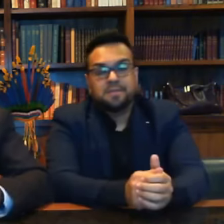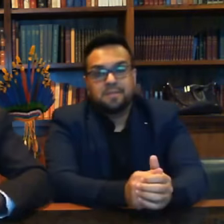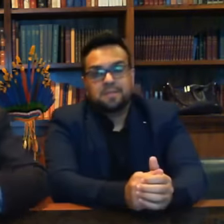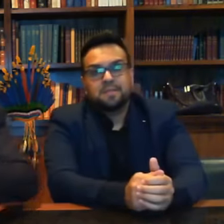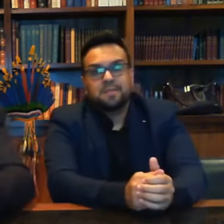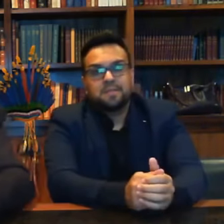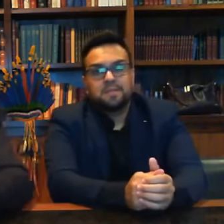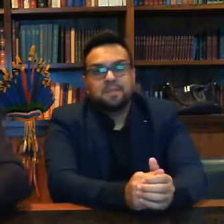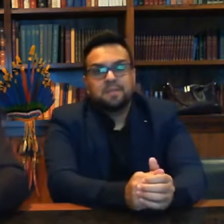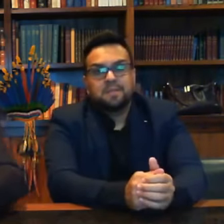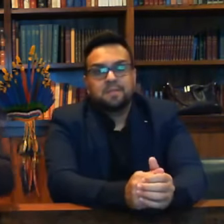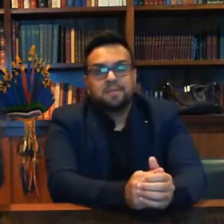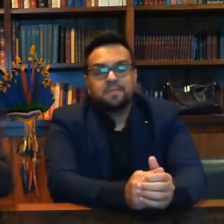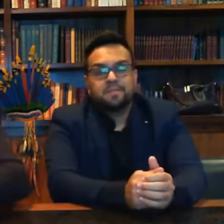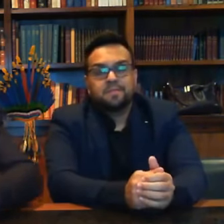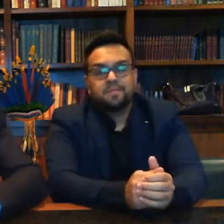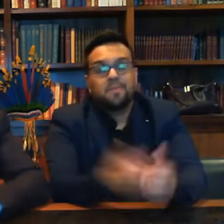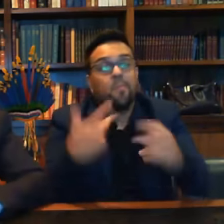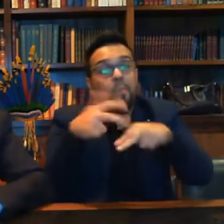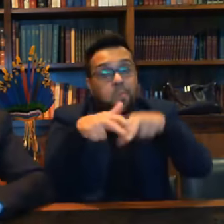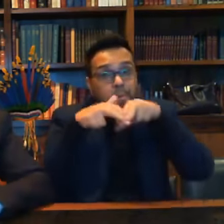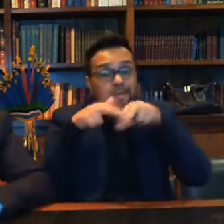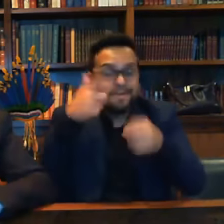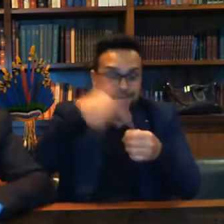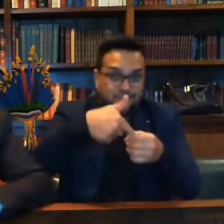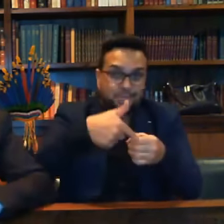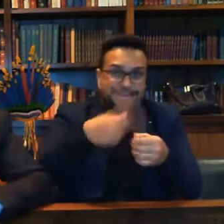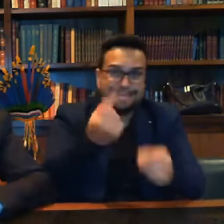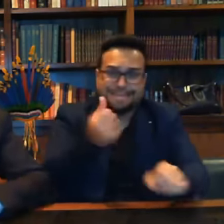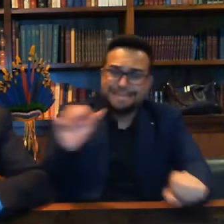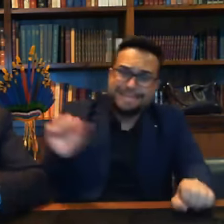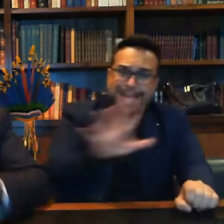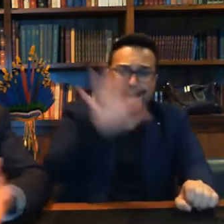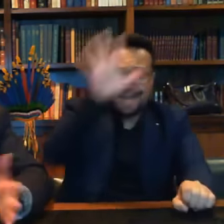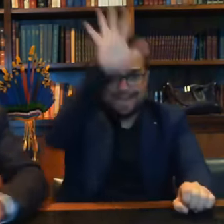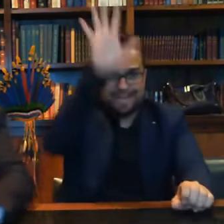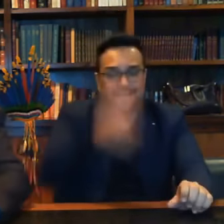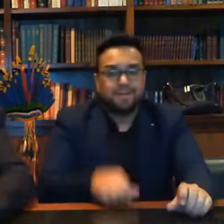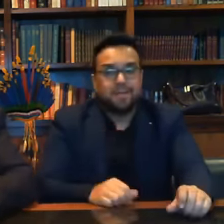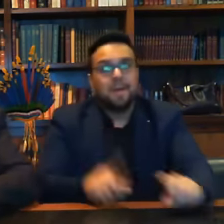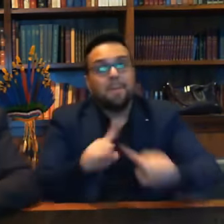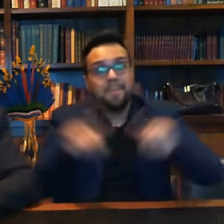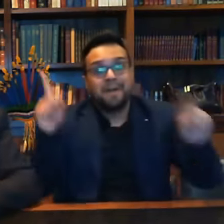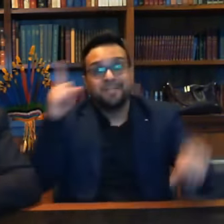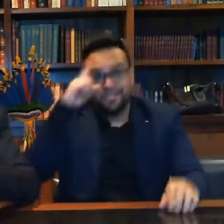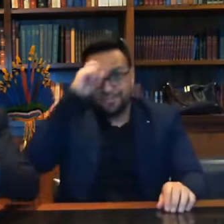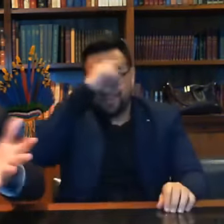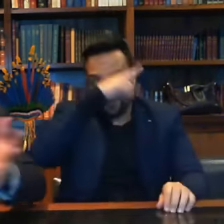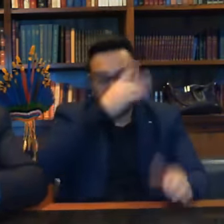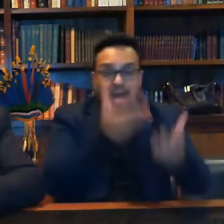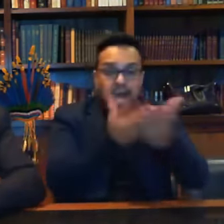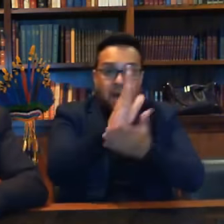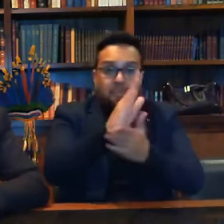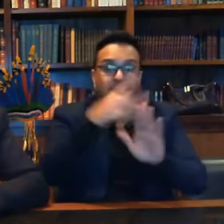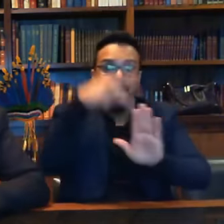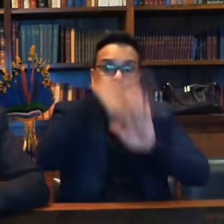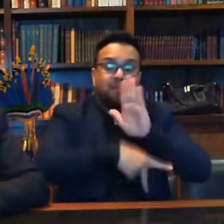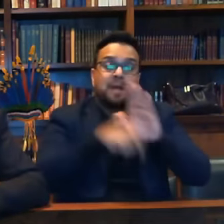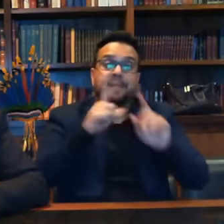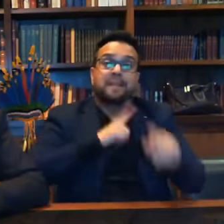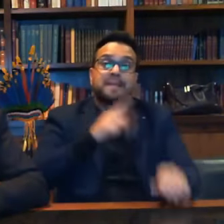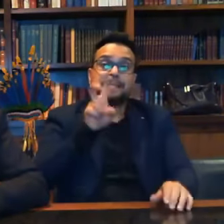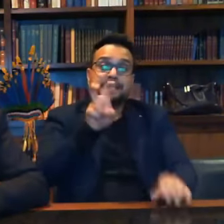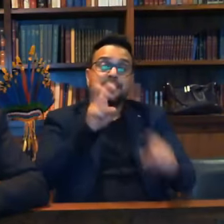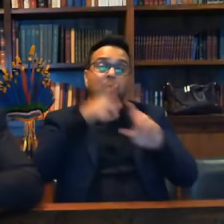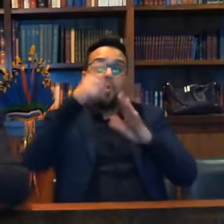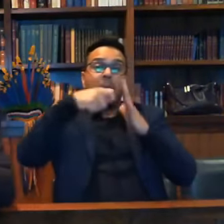aí está a causa da gasolina está altíssima agora temos dificuldade para aprovar o projeto já temos cinco meses que o projeto está lá dentro